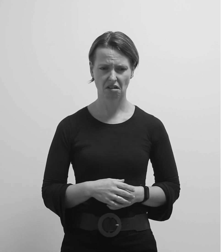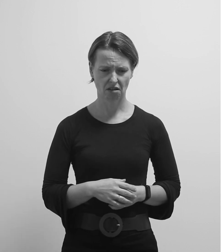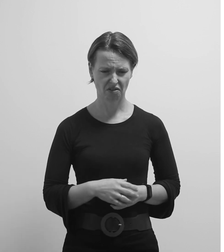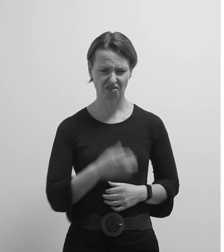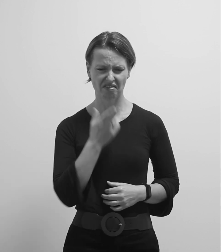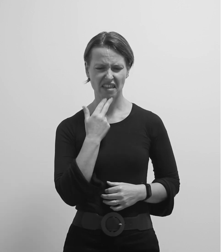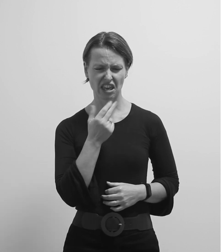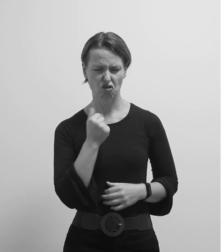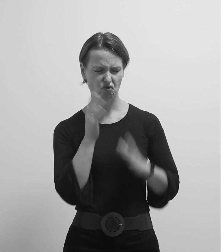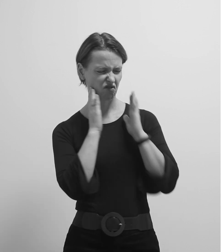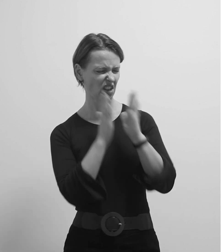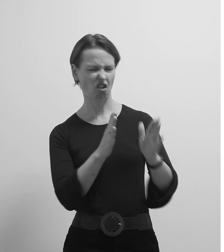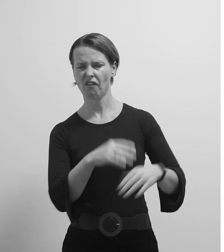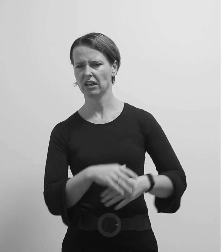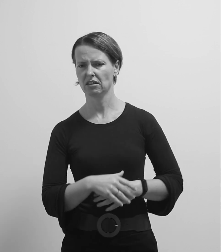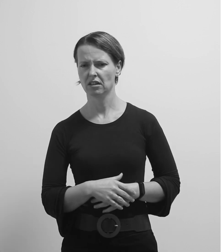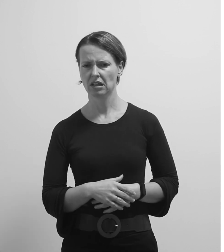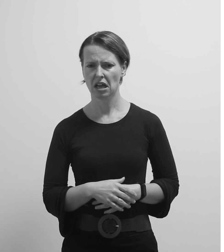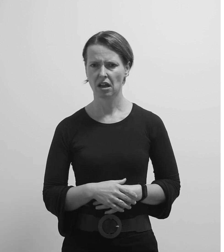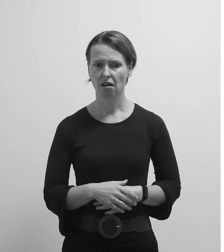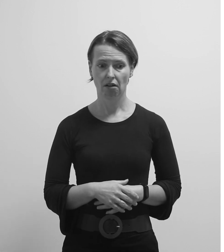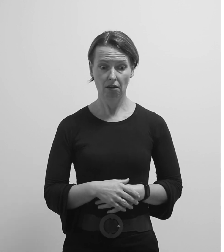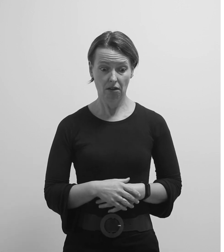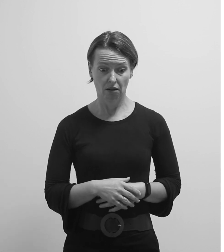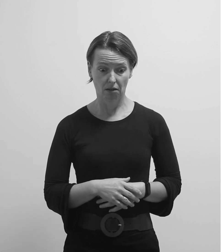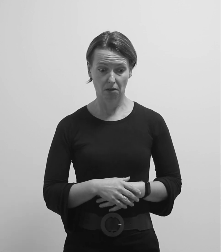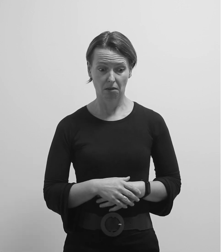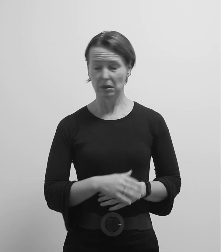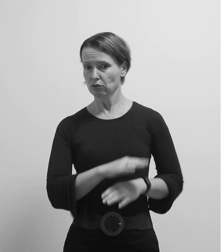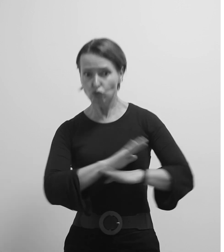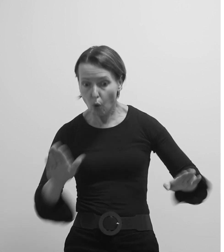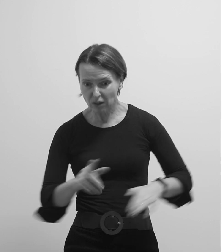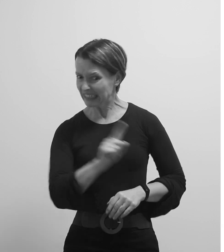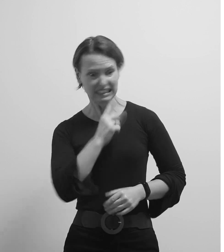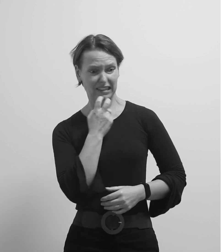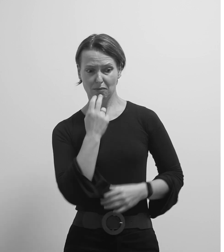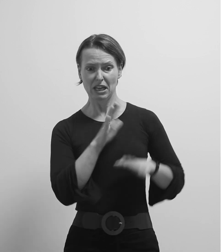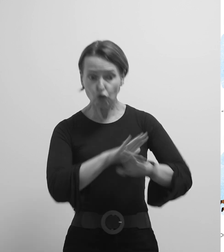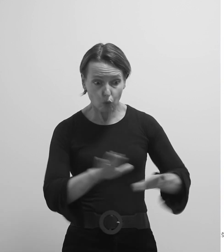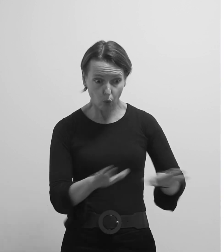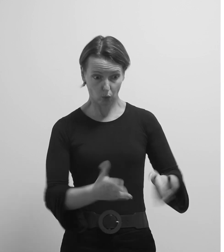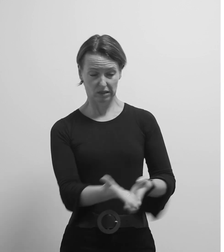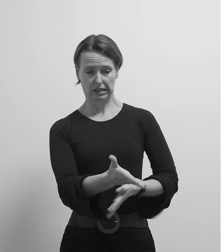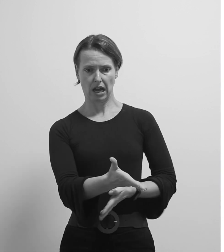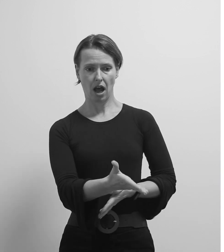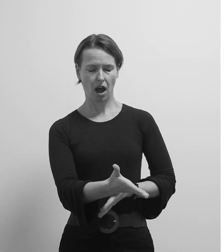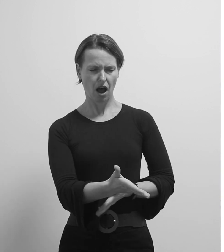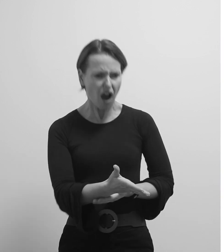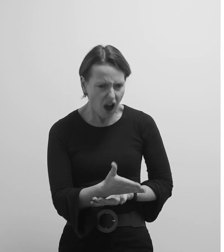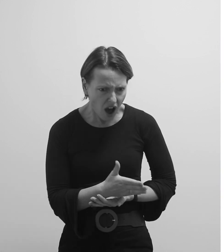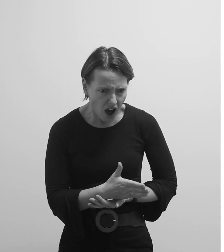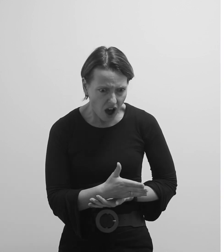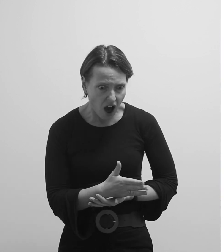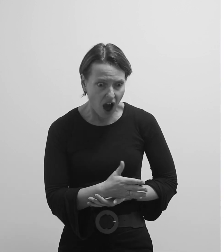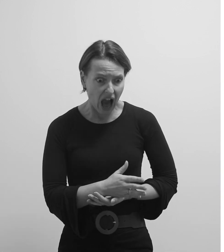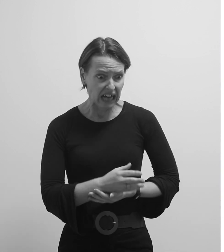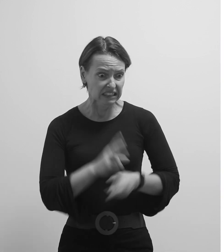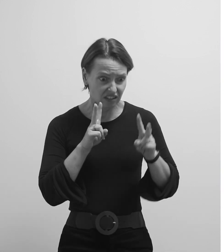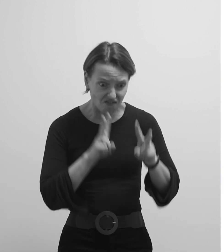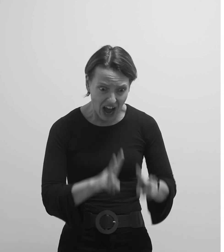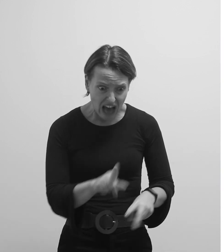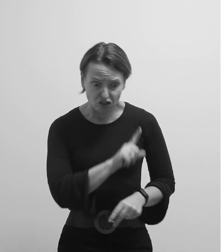Neću nasjesti. Dobro, dosta. Nije više smiješno. O, ne.